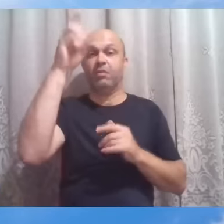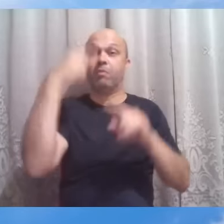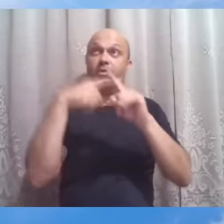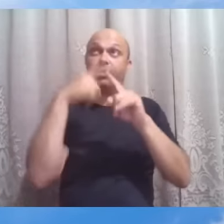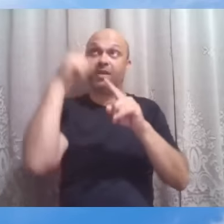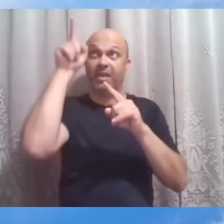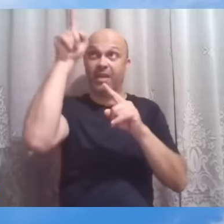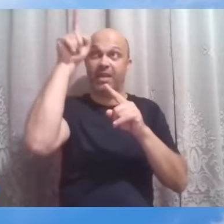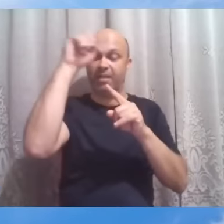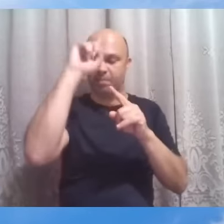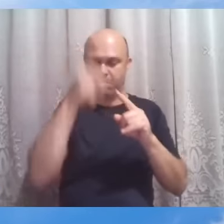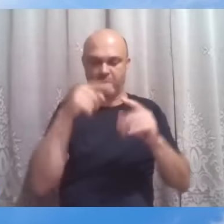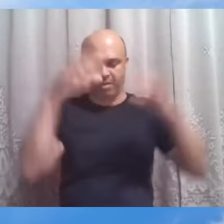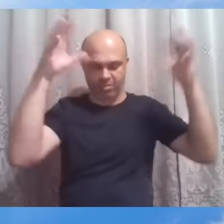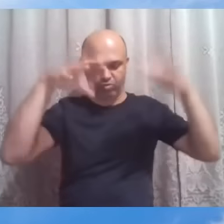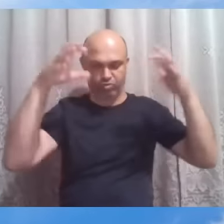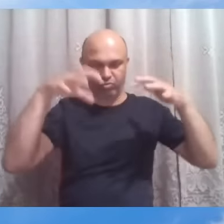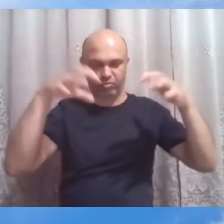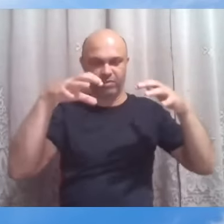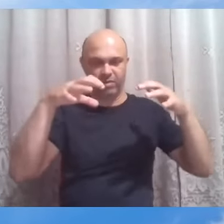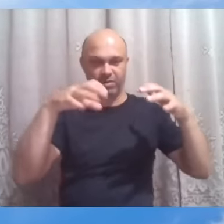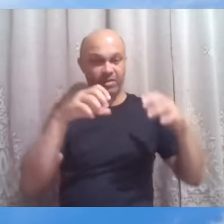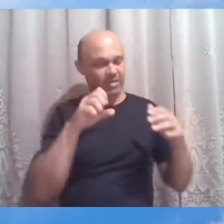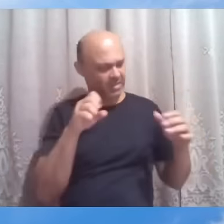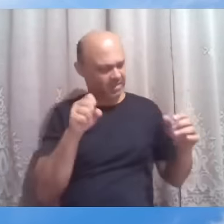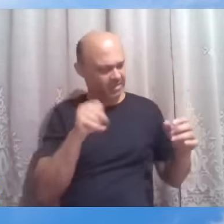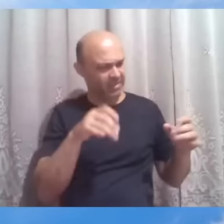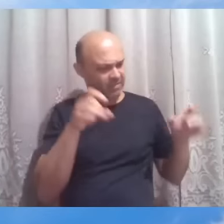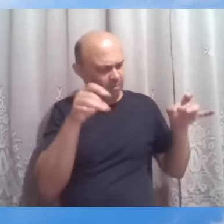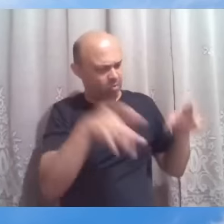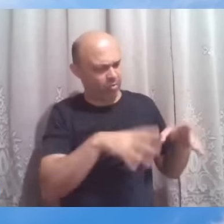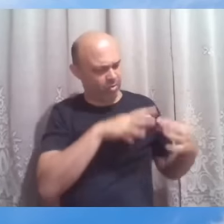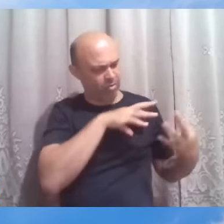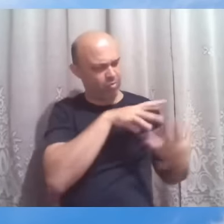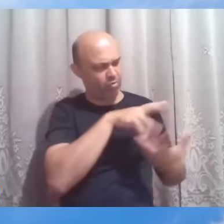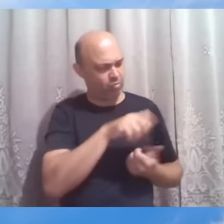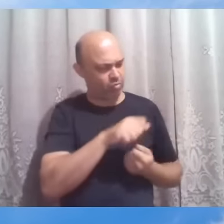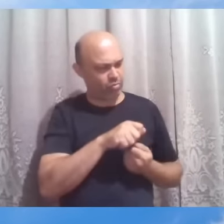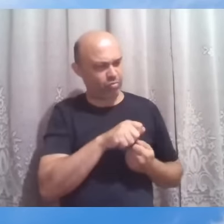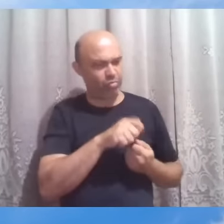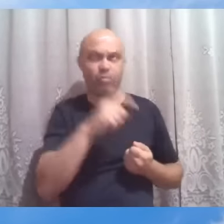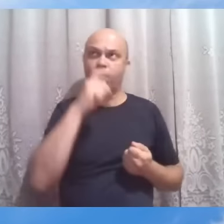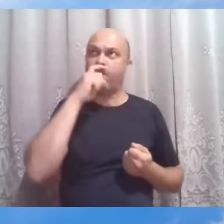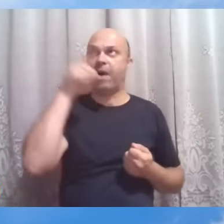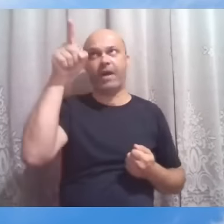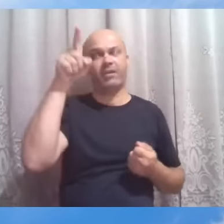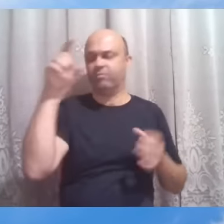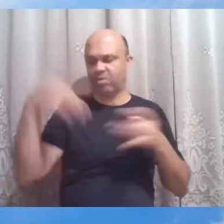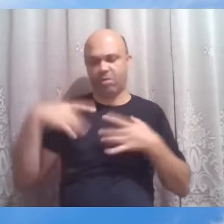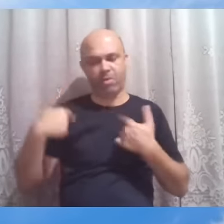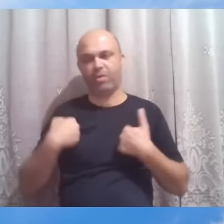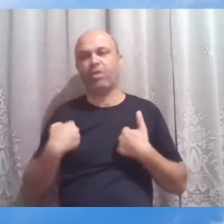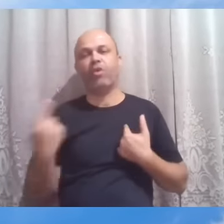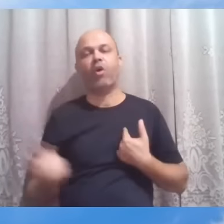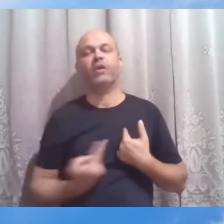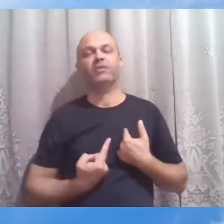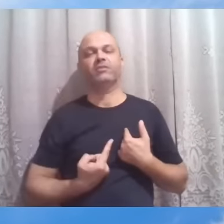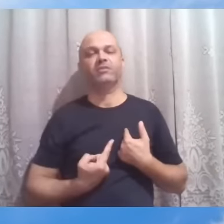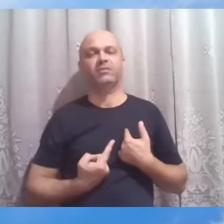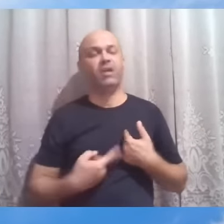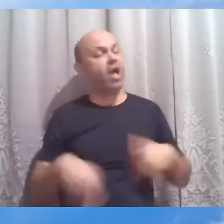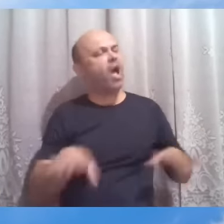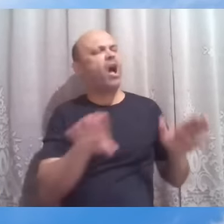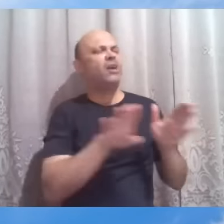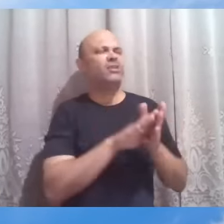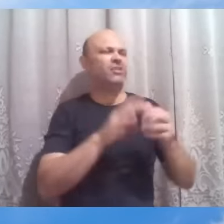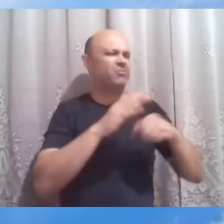veio o abandono do mundo o pai jamais nos abandona chegaram as enfermidades os